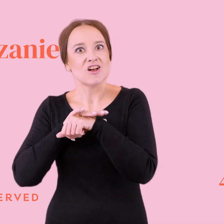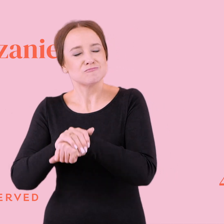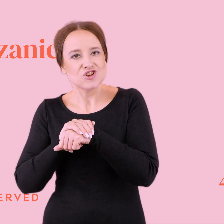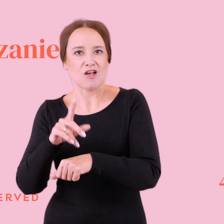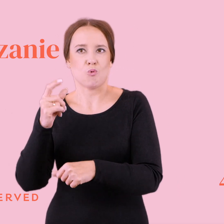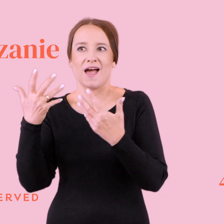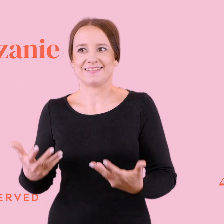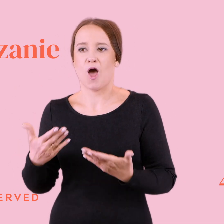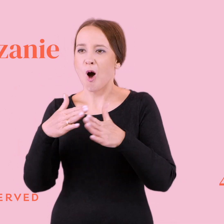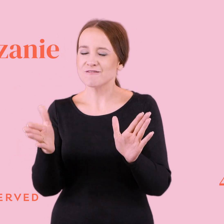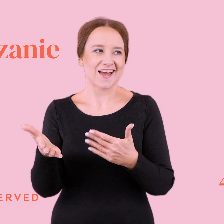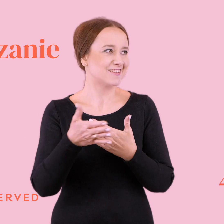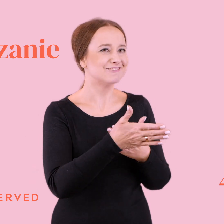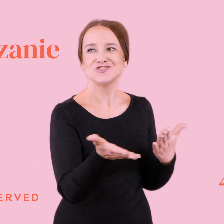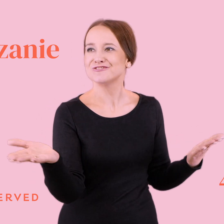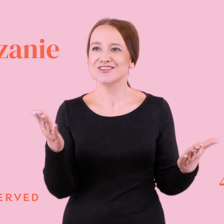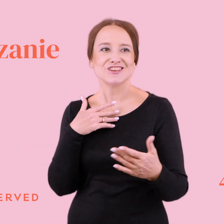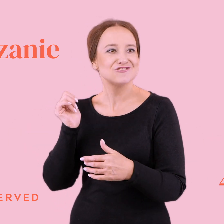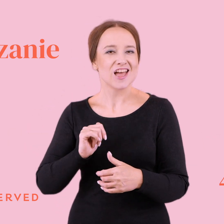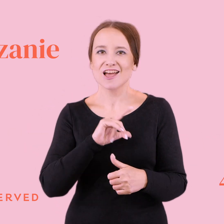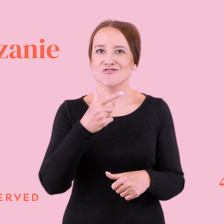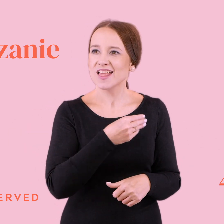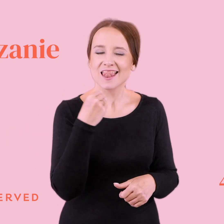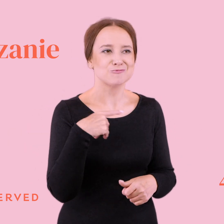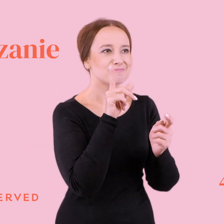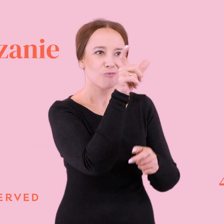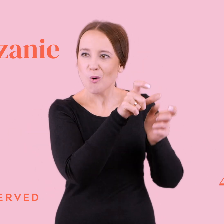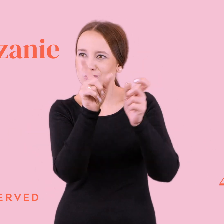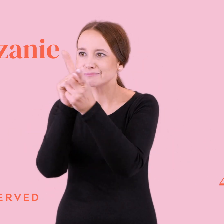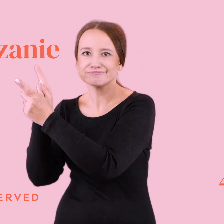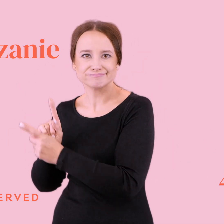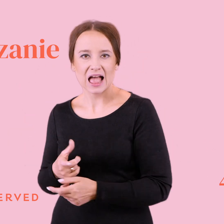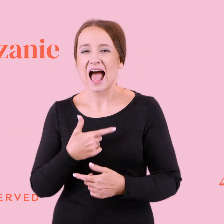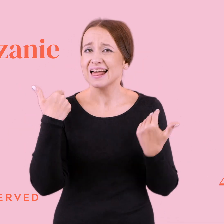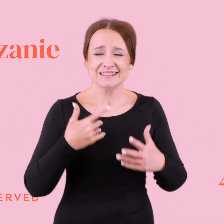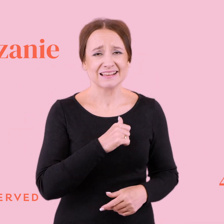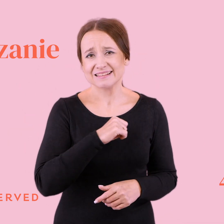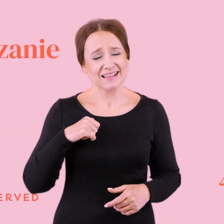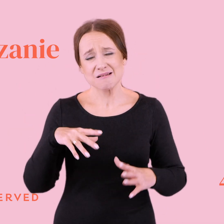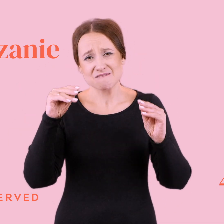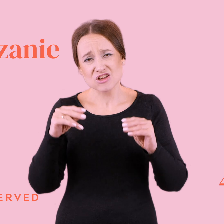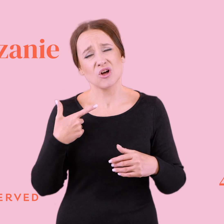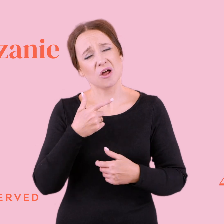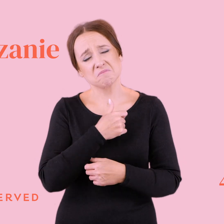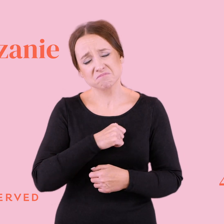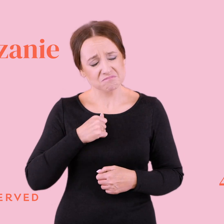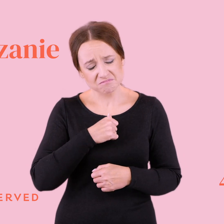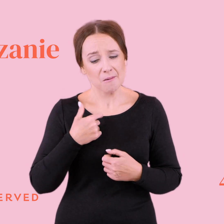otwarte drzwi, no i chodzić sobie na randki i czekać na coś lepszego. Ale też nie chce się czuć samotna wieczorami w łóżku, tylko sobie chce móc dostawać